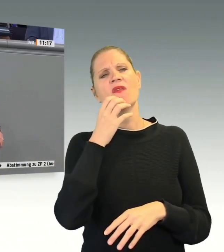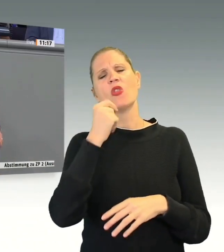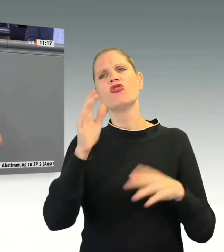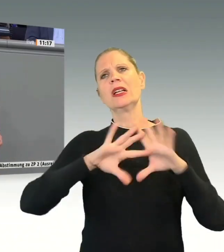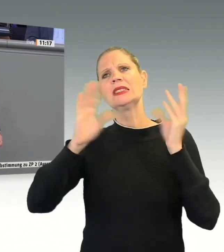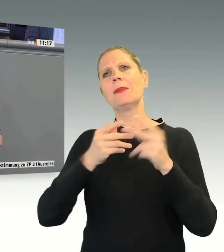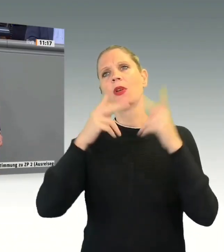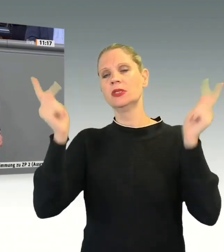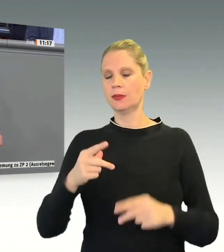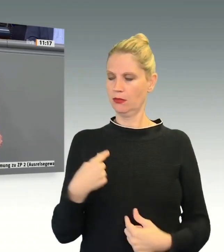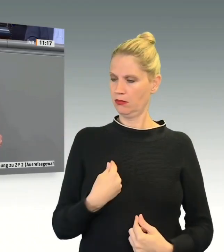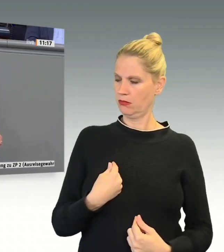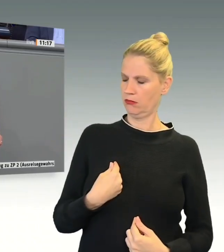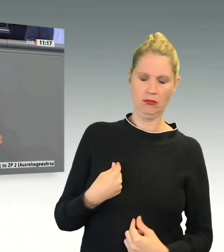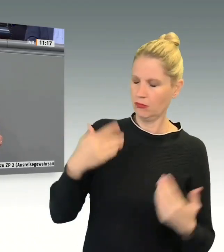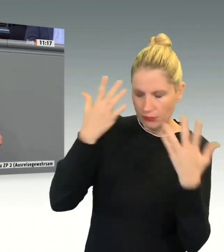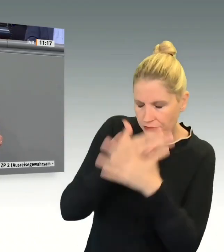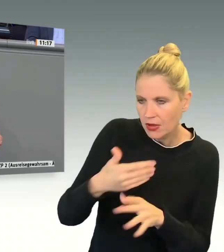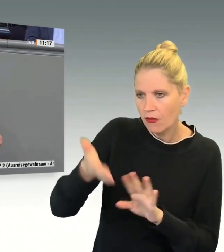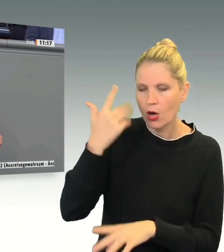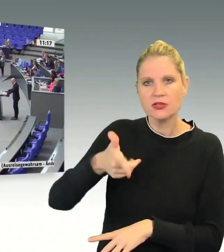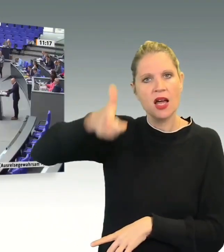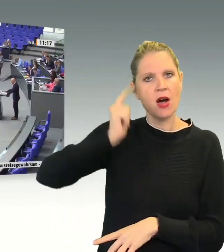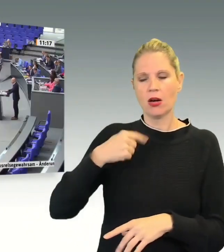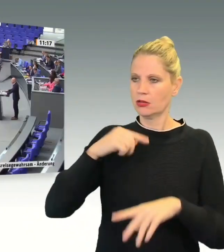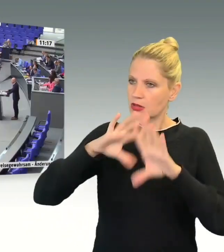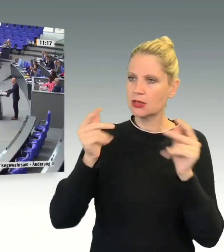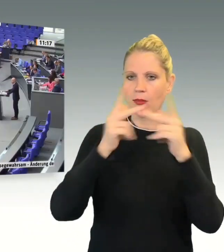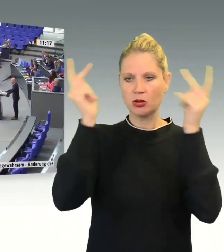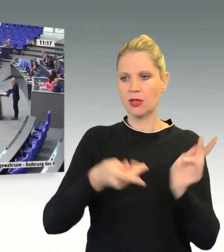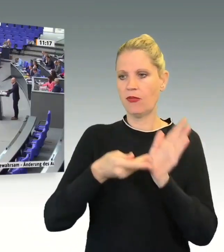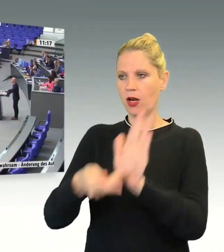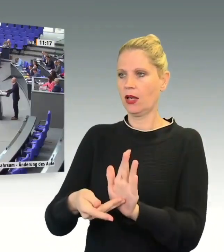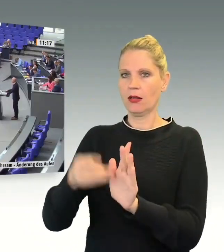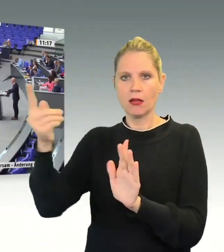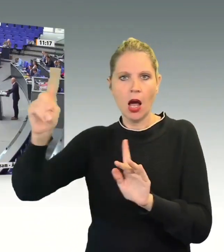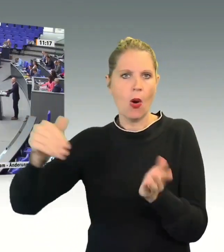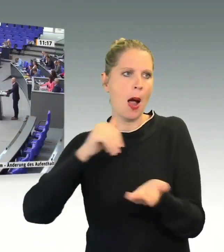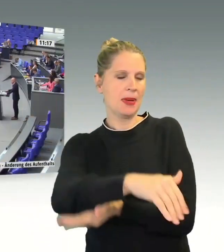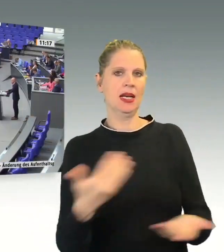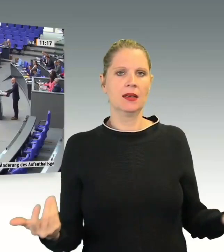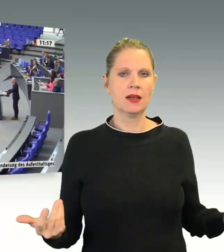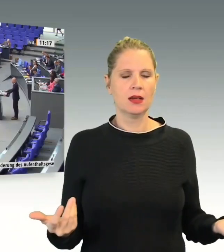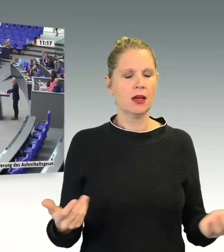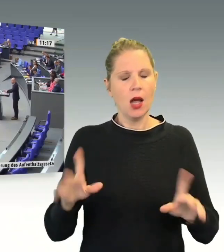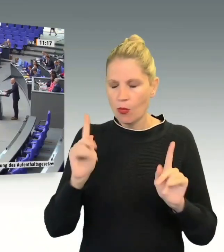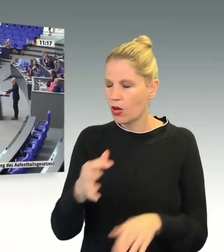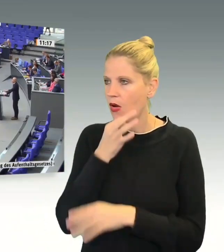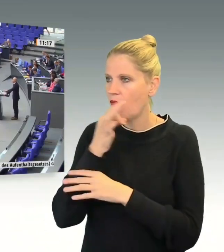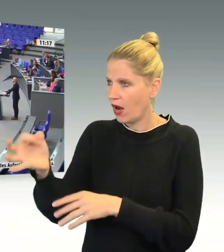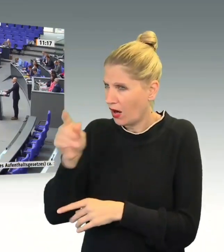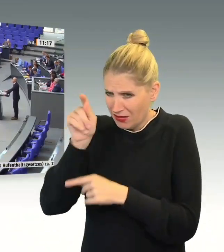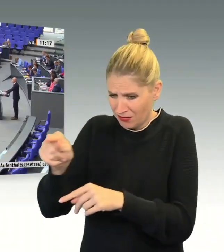Ich sage Ihnen, am Ende steht die Frage, wollen Sie den Kommunen im Land überhaupt